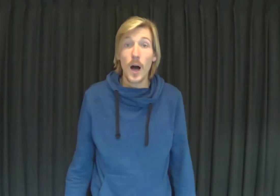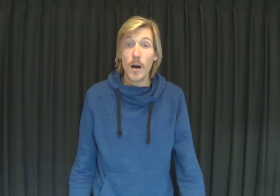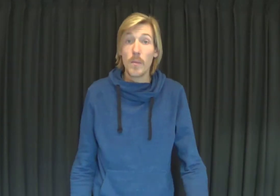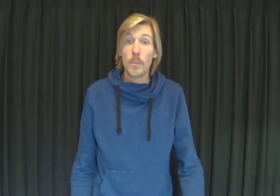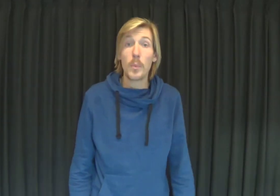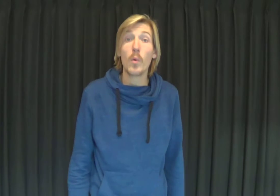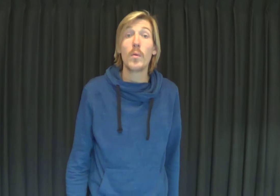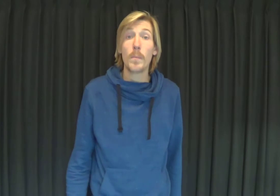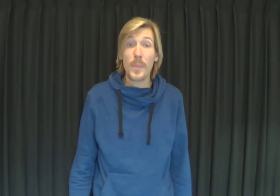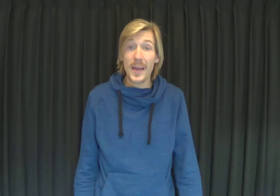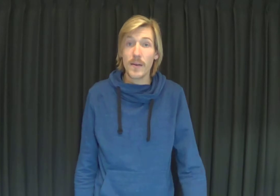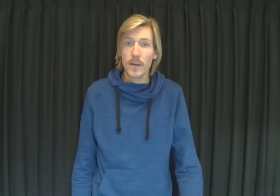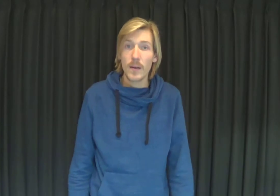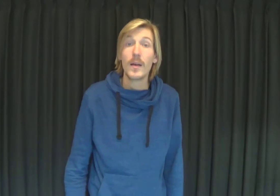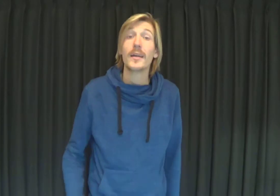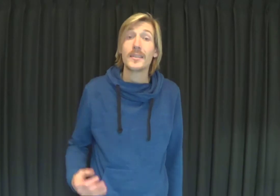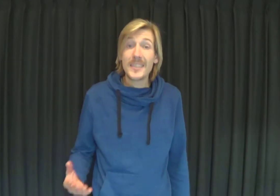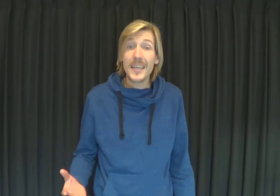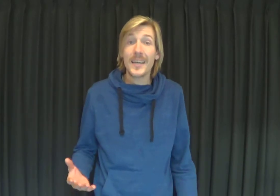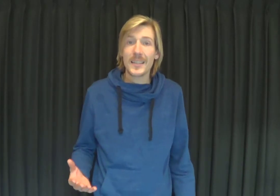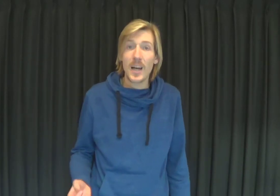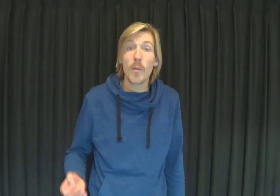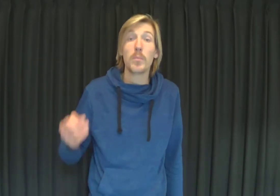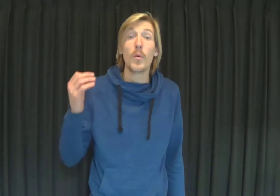appel, peer, sinaasappel.